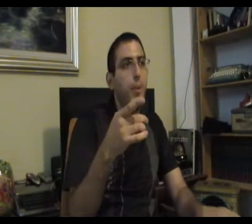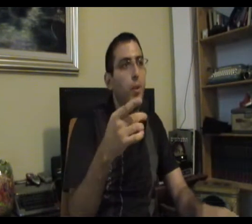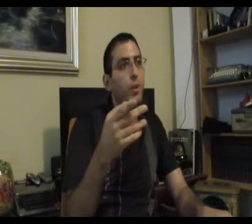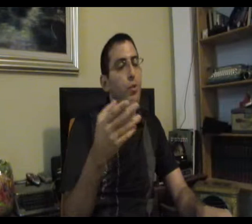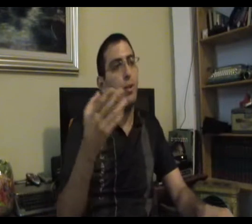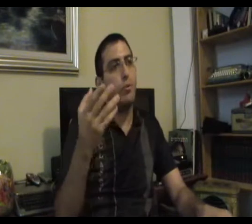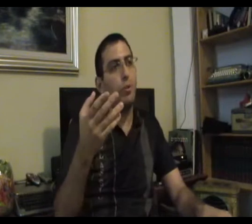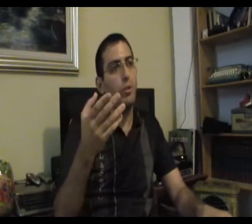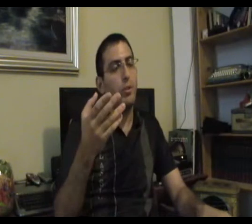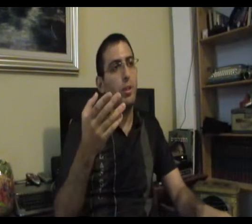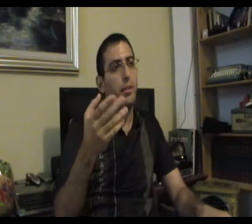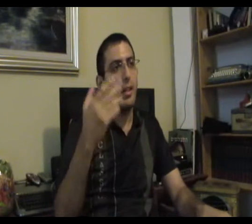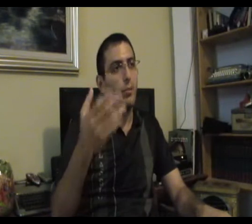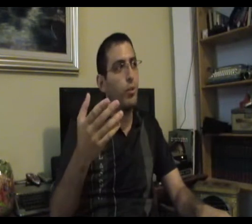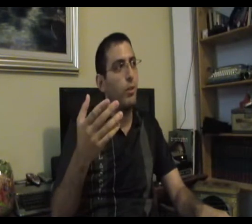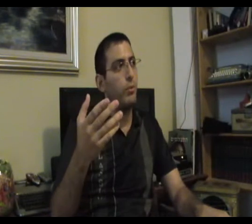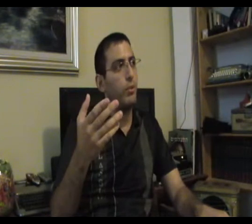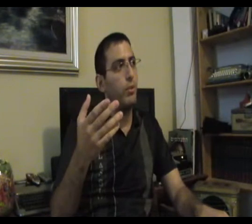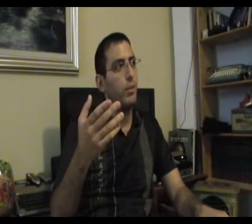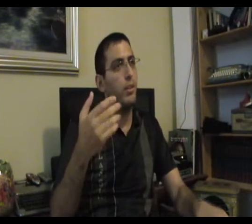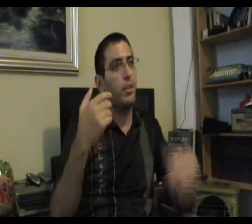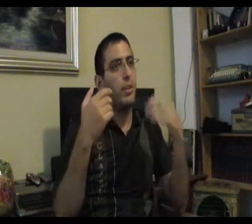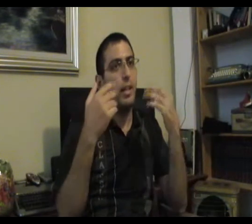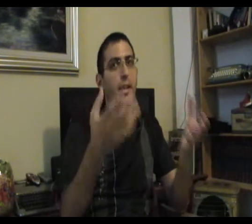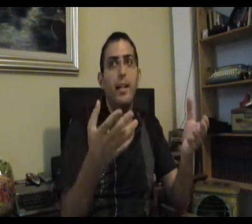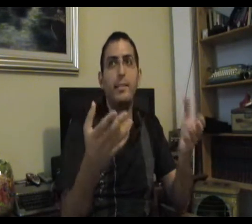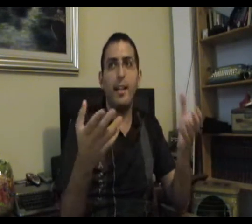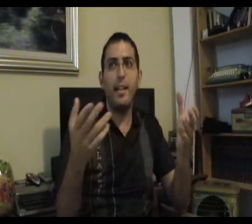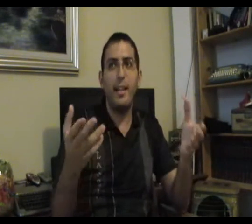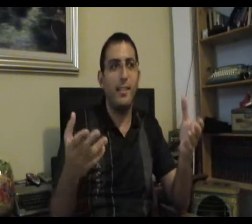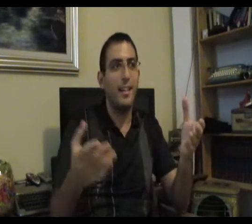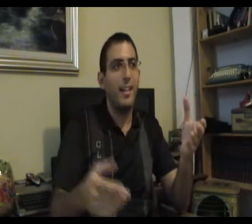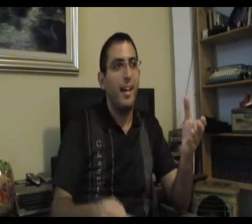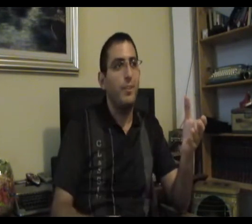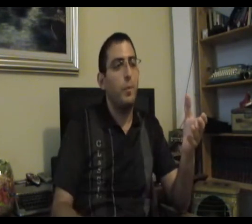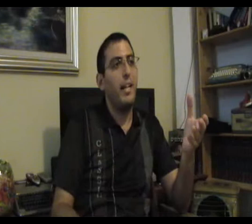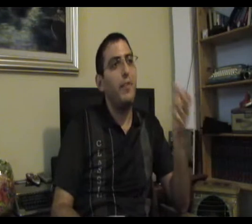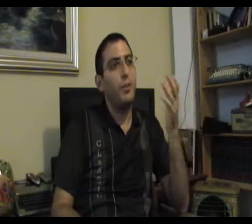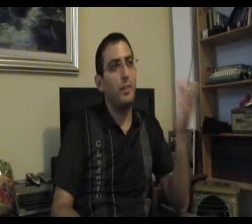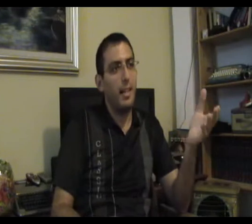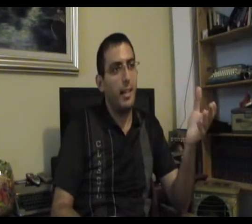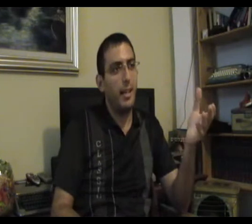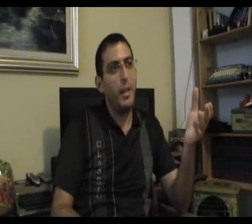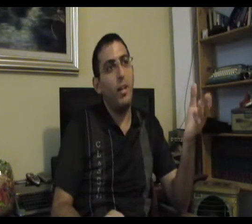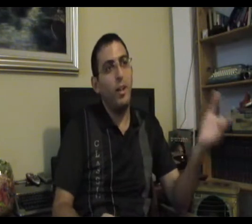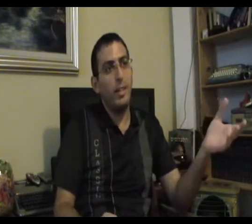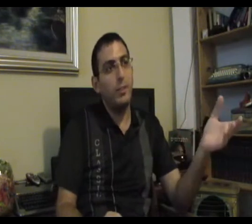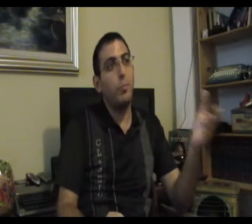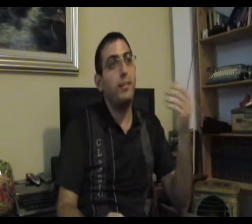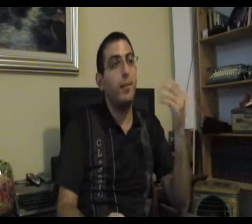הפלאות היא שואלת אותו, תחתו, היא שואלת אותו לאיזה דרך ללכת אז הוא אומר לה, לאיפה את רוצה להגיע? אמרת לה, אני לא יודעת אז הוא אומר לה, זה